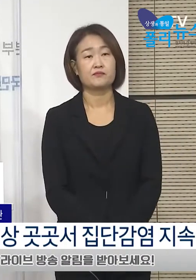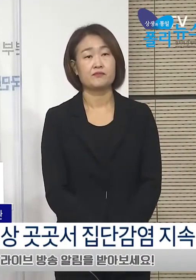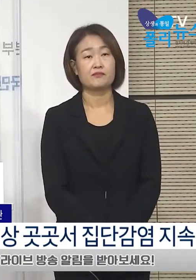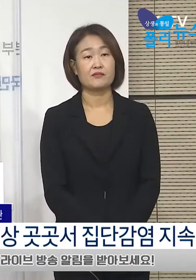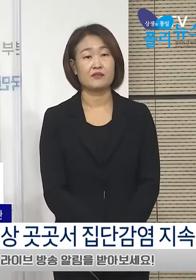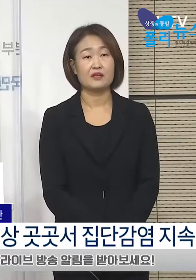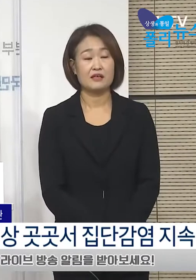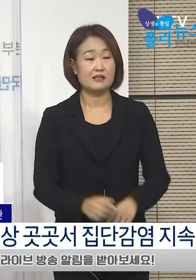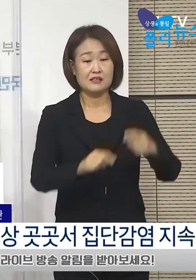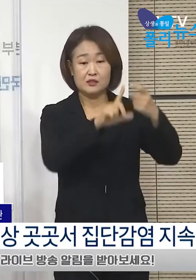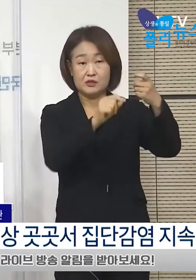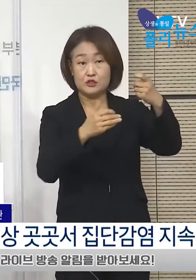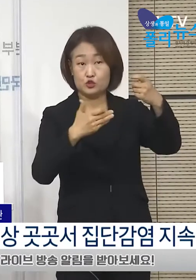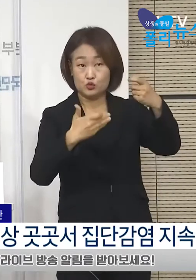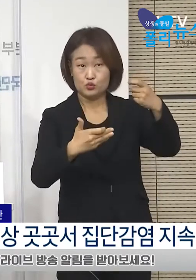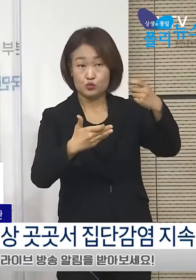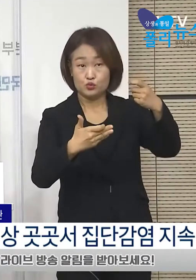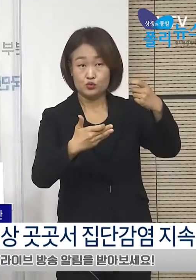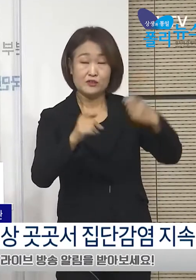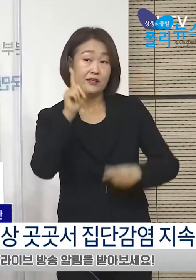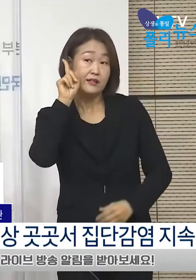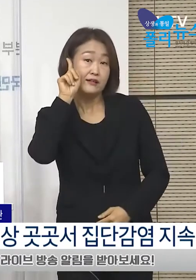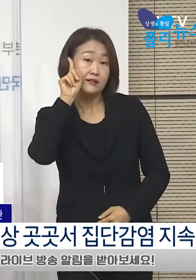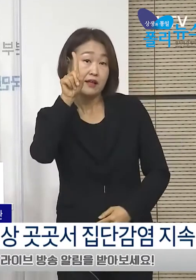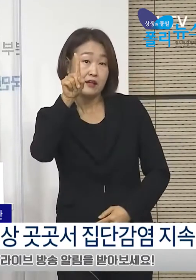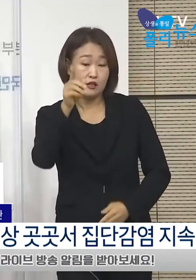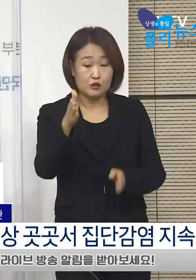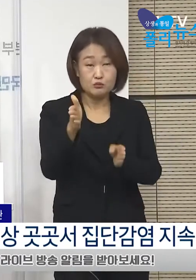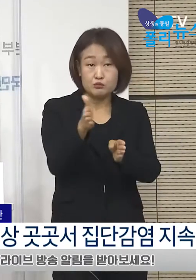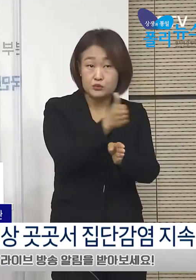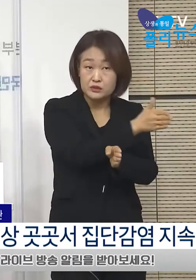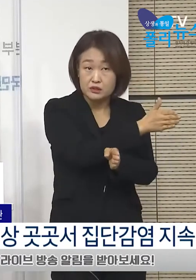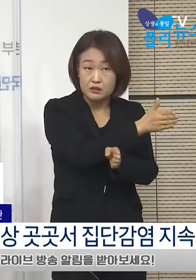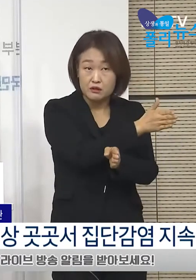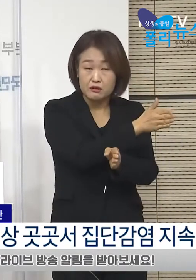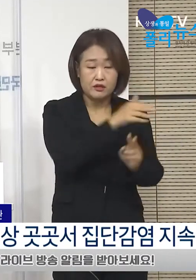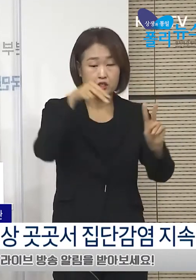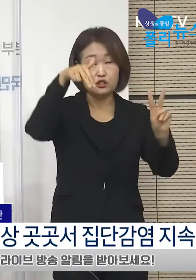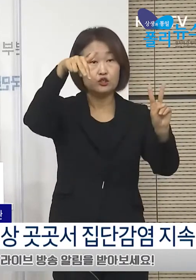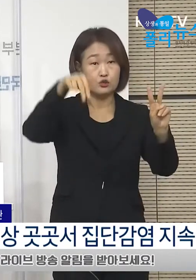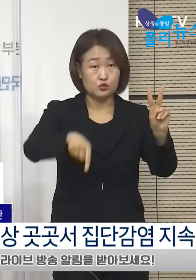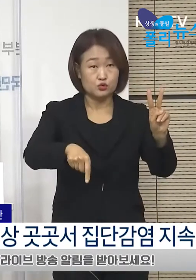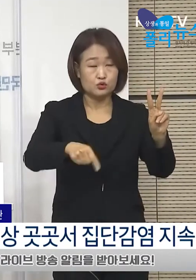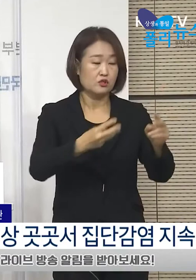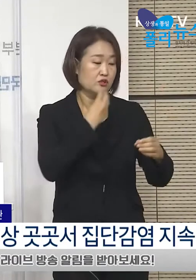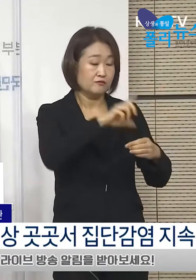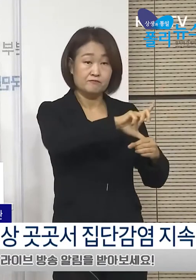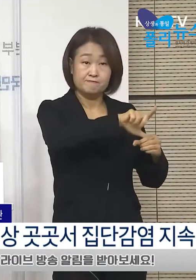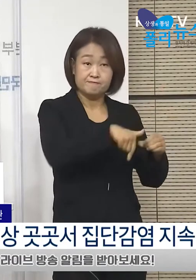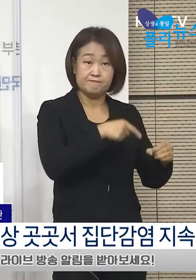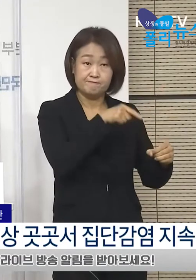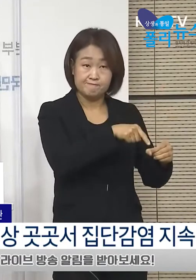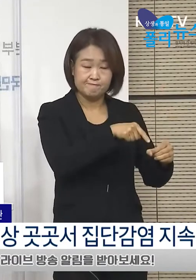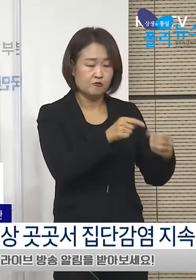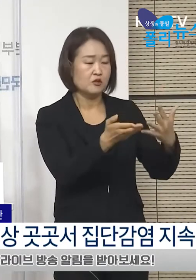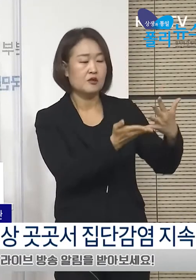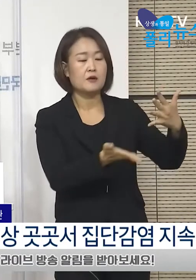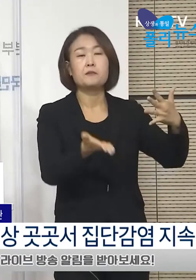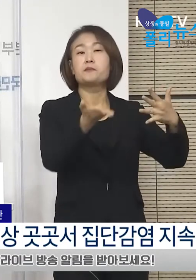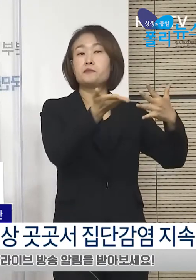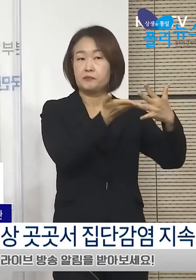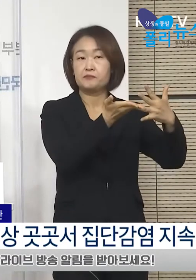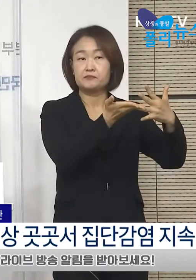정부는 11월 19일 내일 0시를 기점으로 2주간 수도권의 사회적 거리 두기를 1